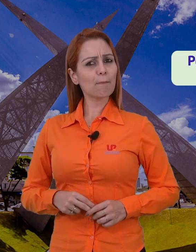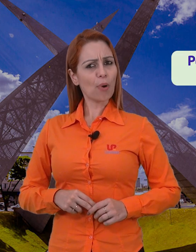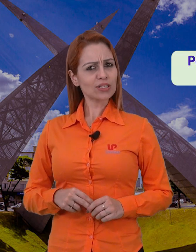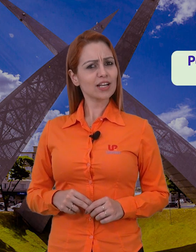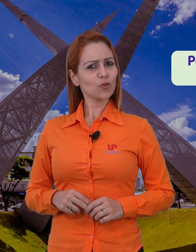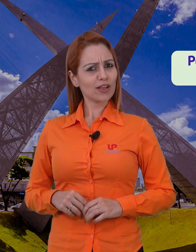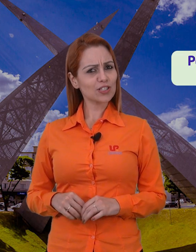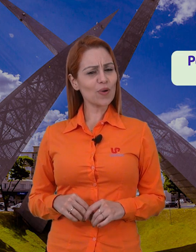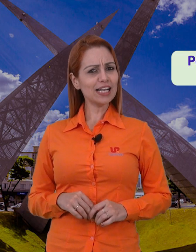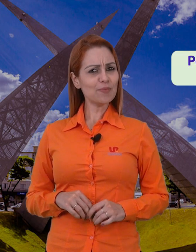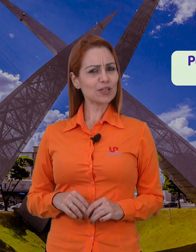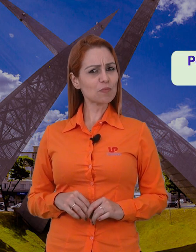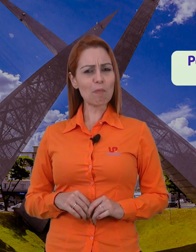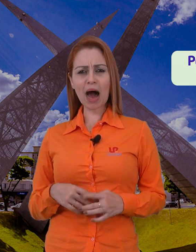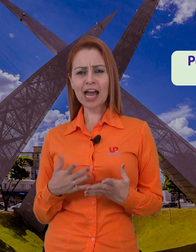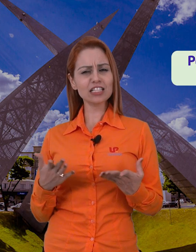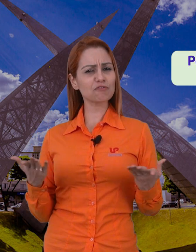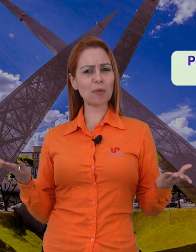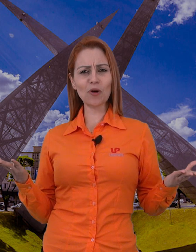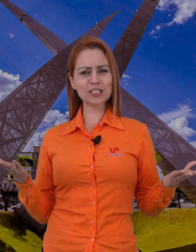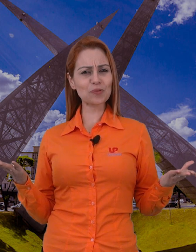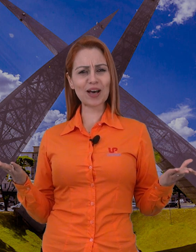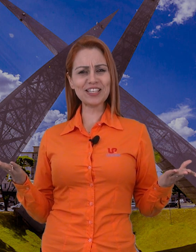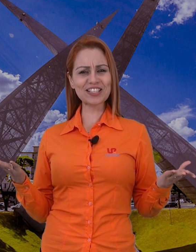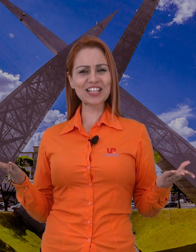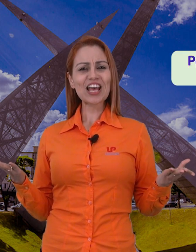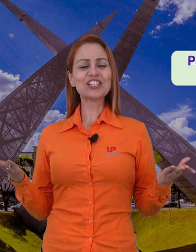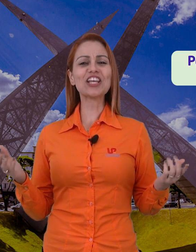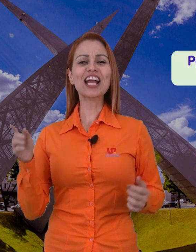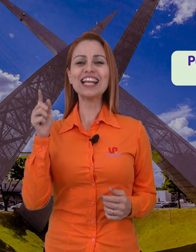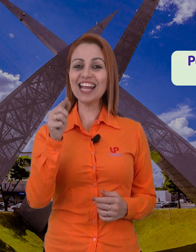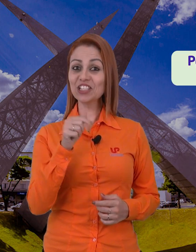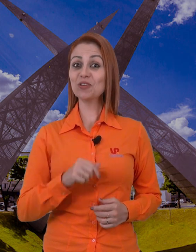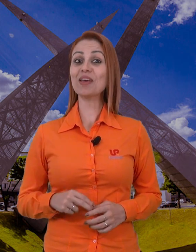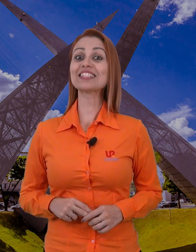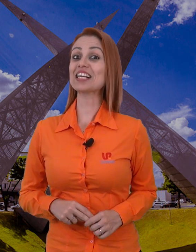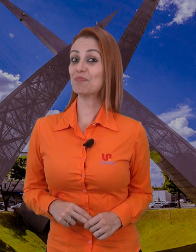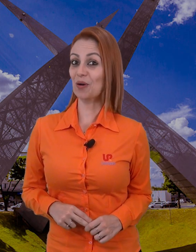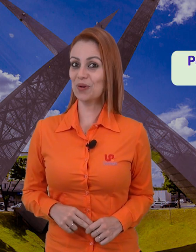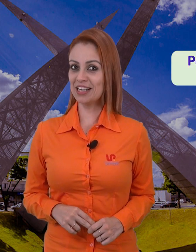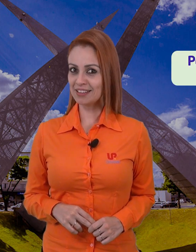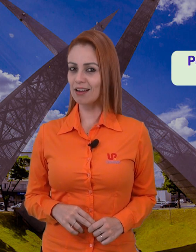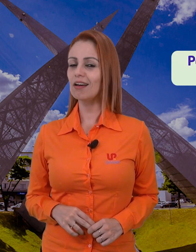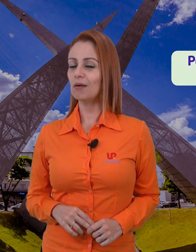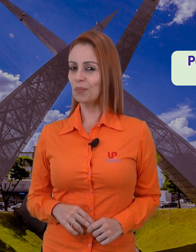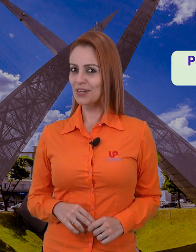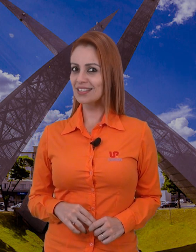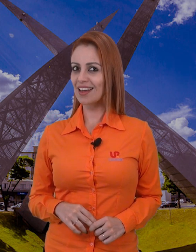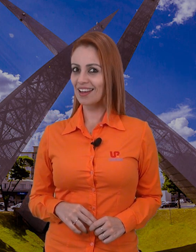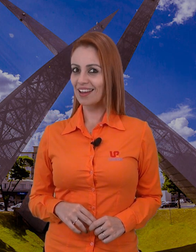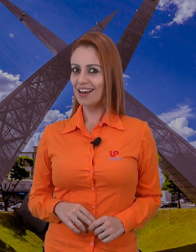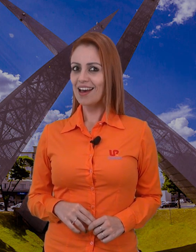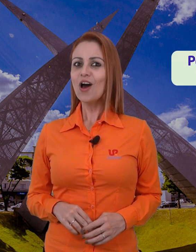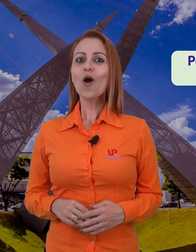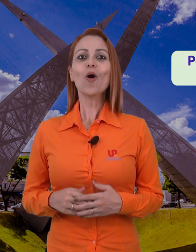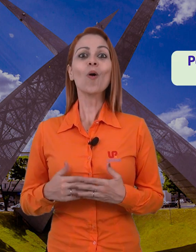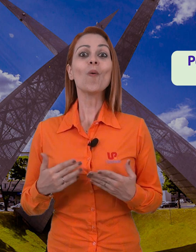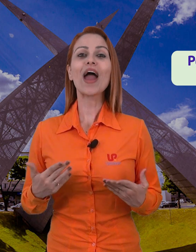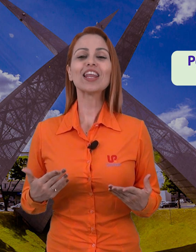a pós-graduação em Libras mais famosa do país chega neste mês na capital Goiânia? Pois é! Com ela